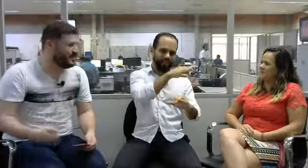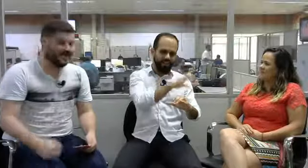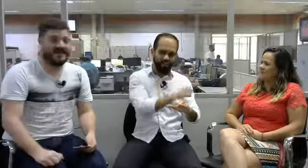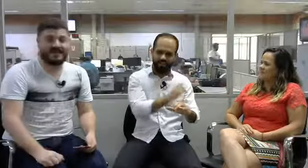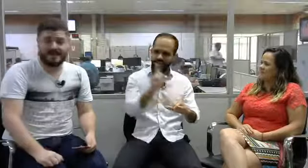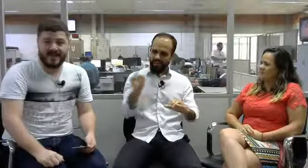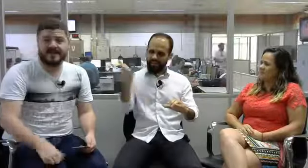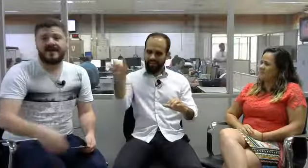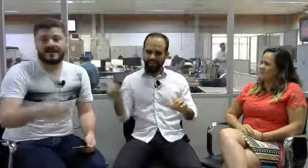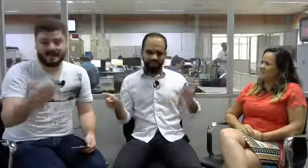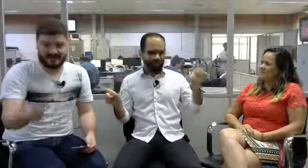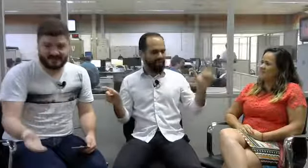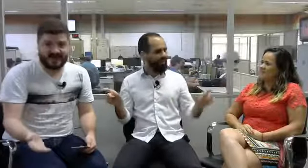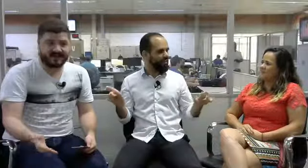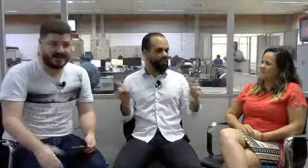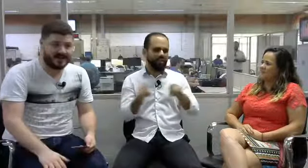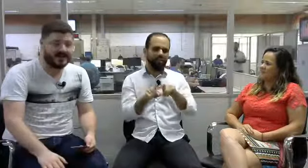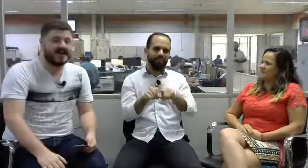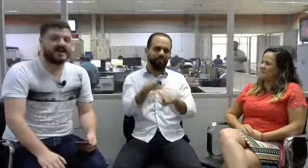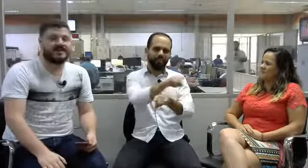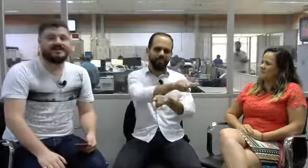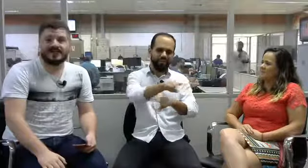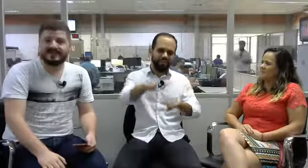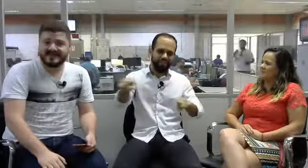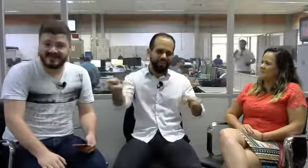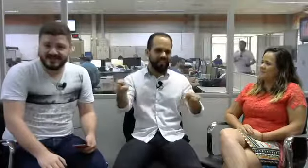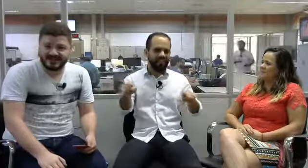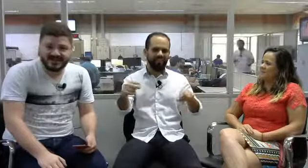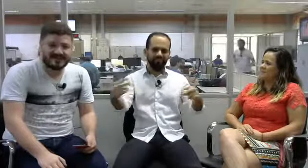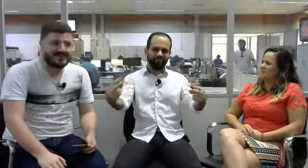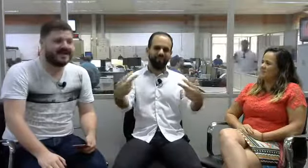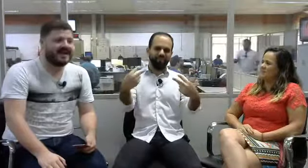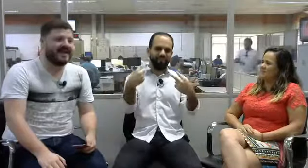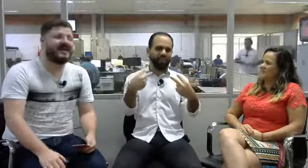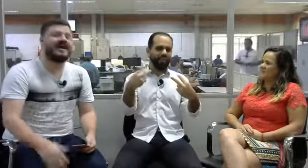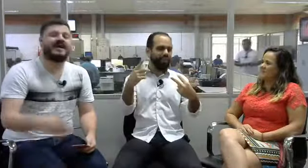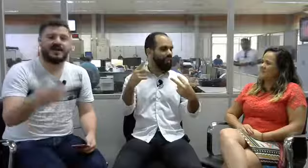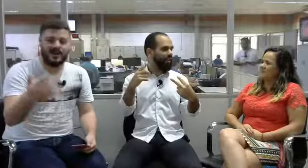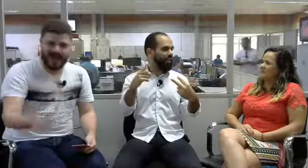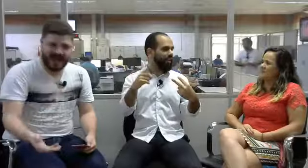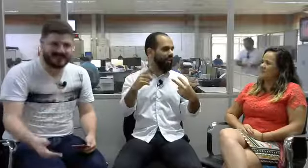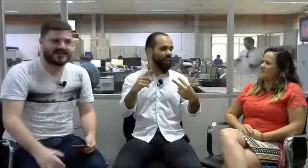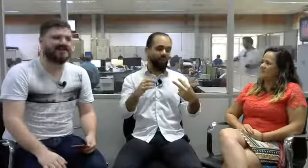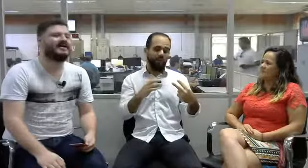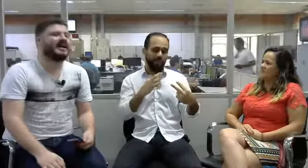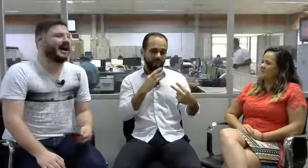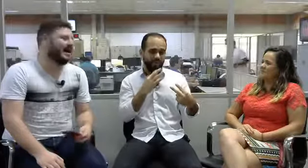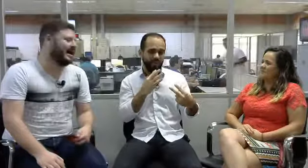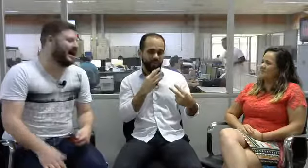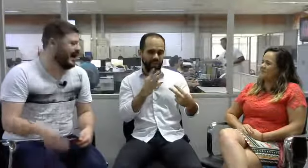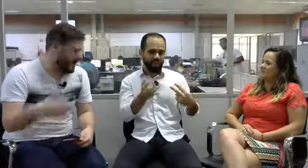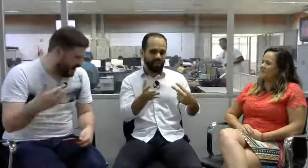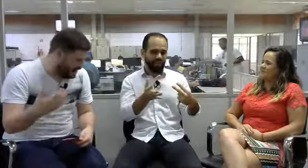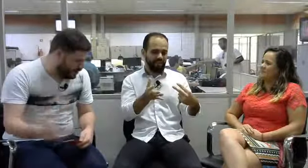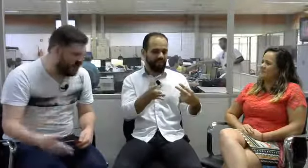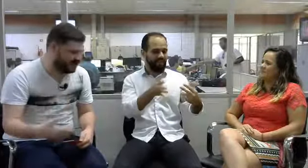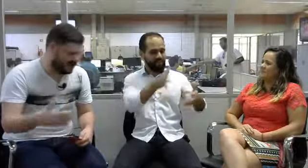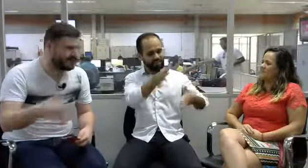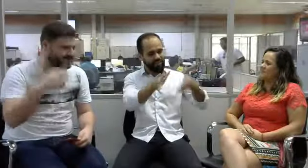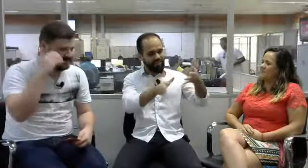e também para vocês aí que estão nos assistindo e que conhecem a linguagem brasileira